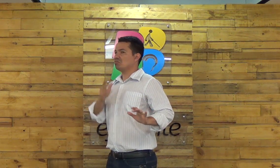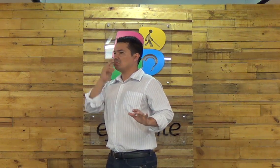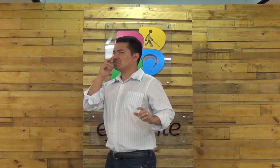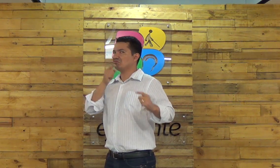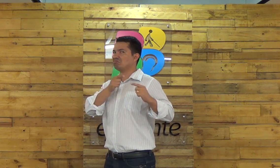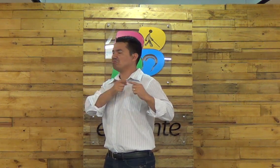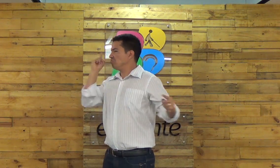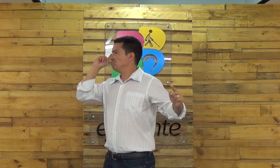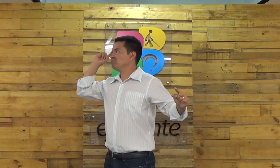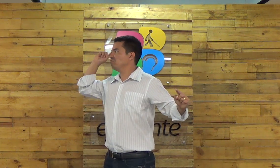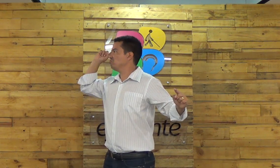olha aquela pessoa lá